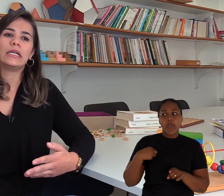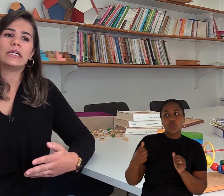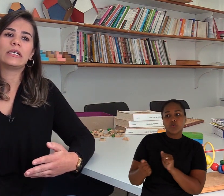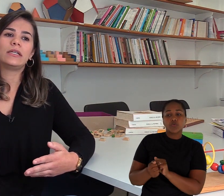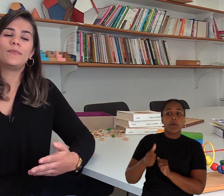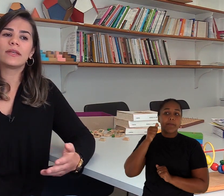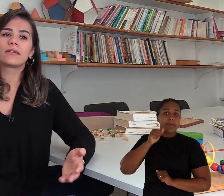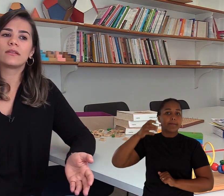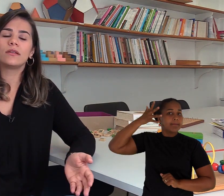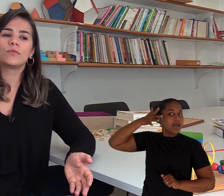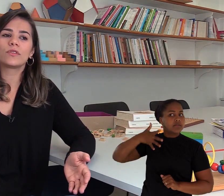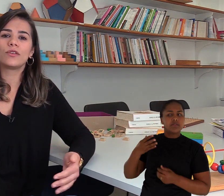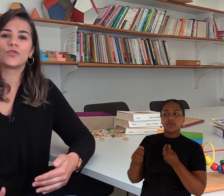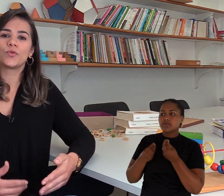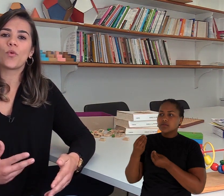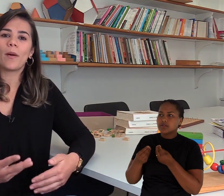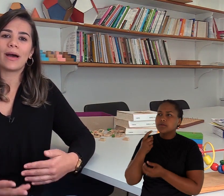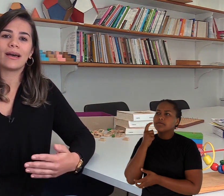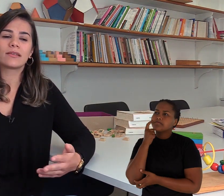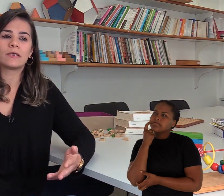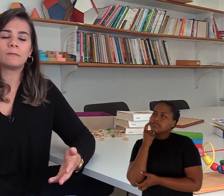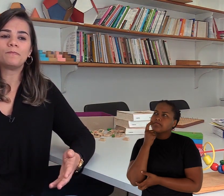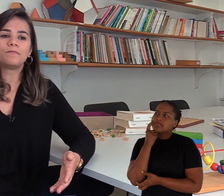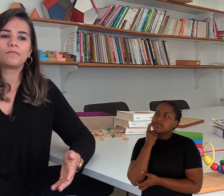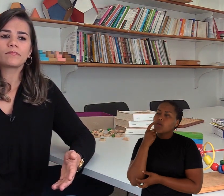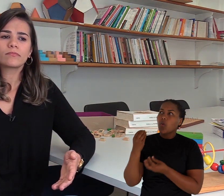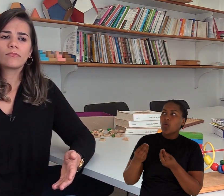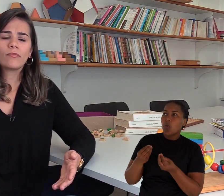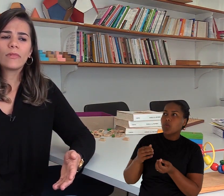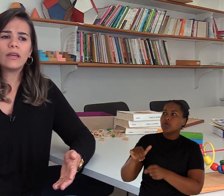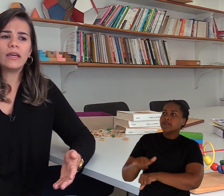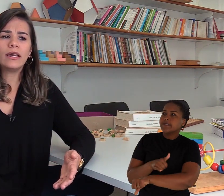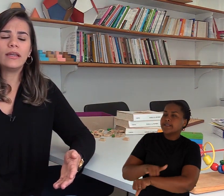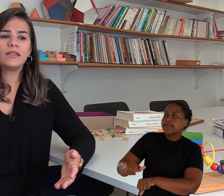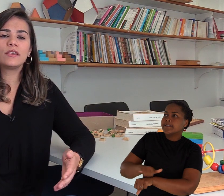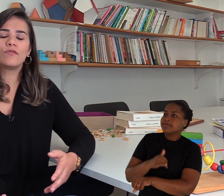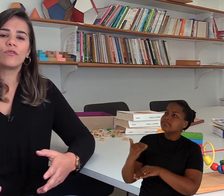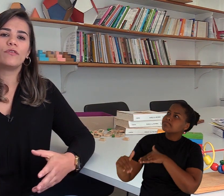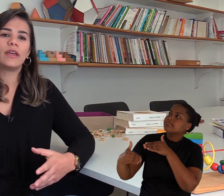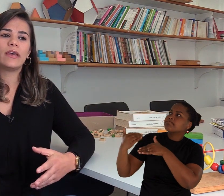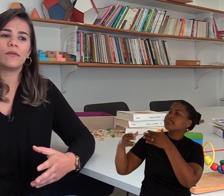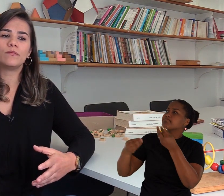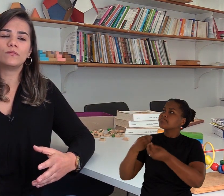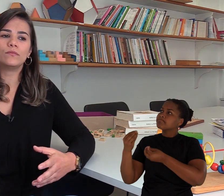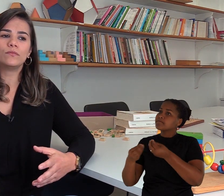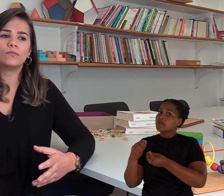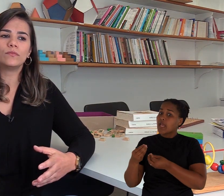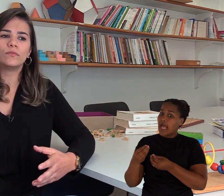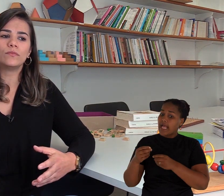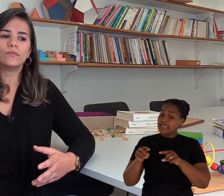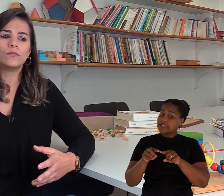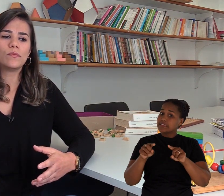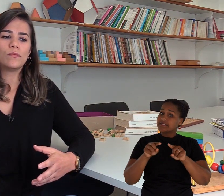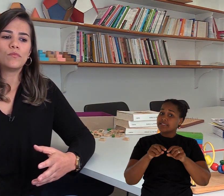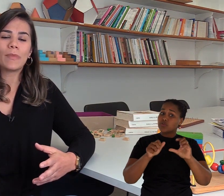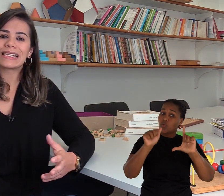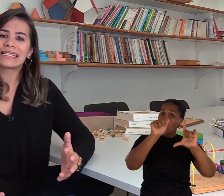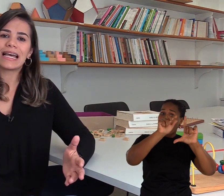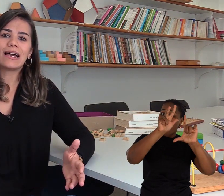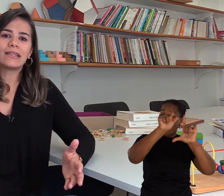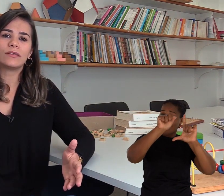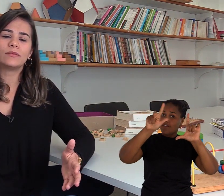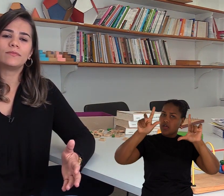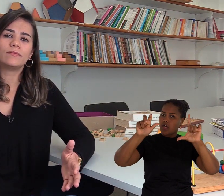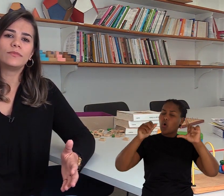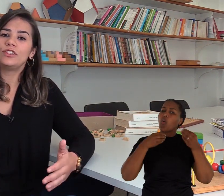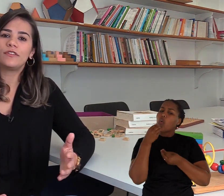e pensamos, junto com a Márcia, em desenvolver uma